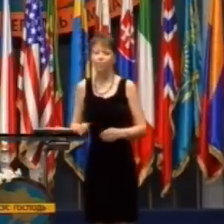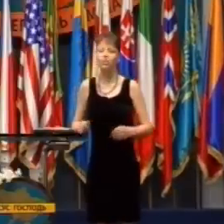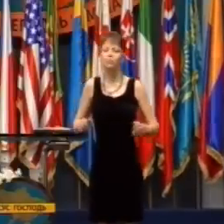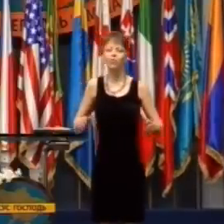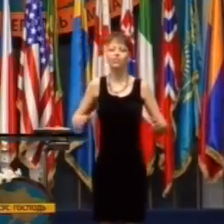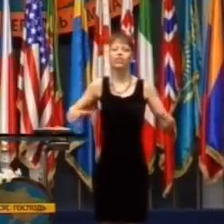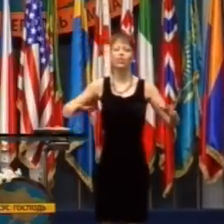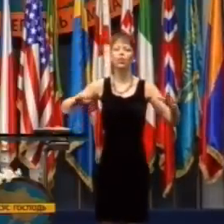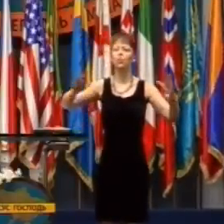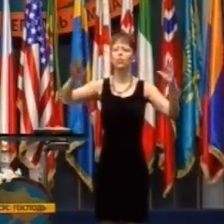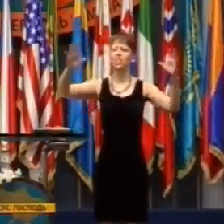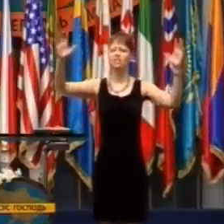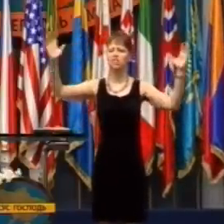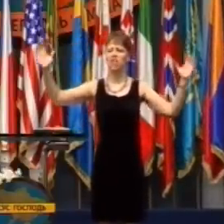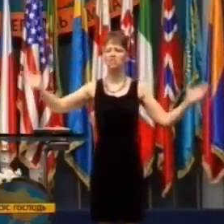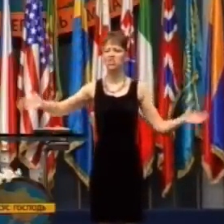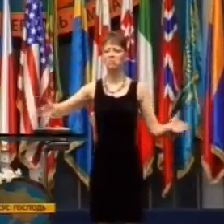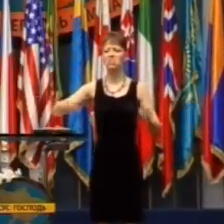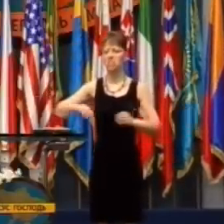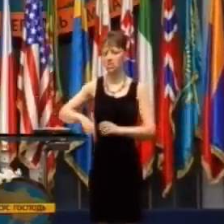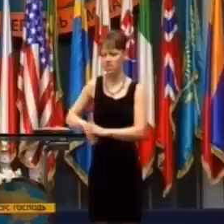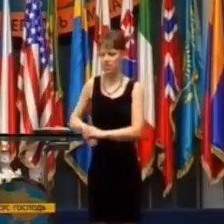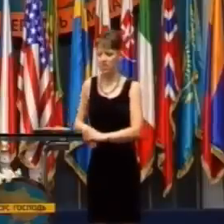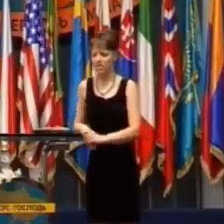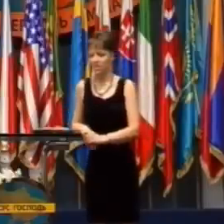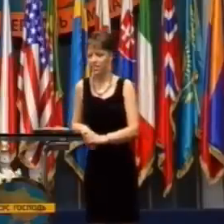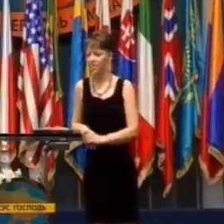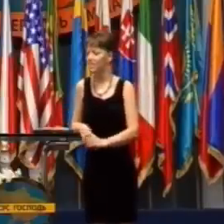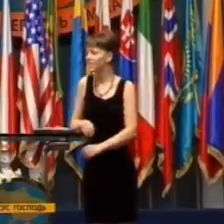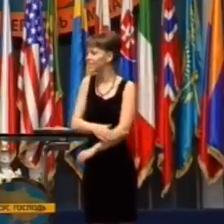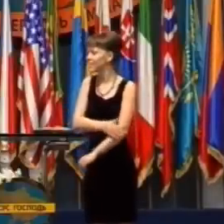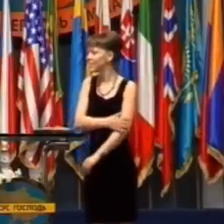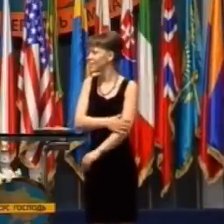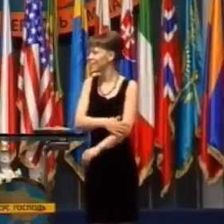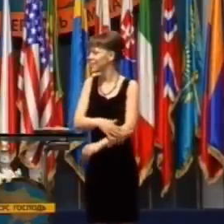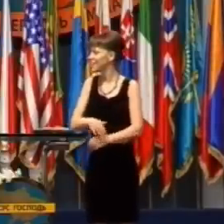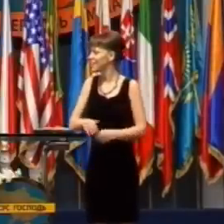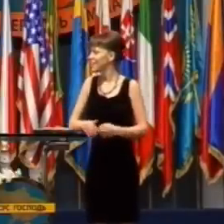ktorí mu hovorievali, mám všetku vieru na svete.